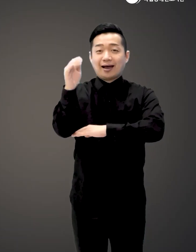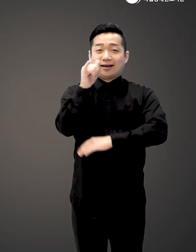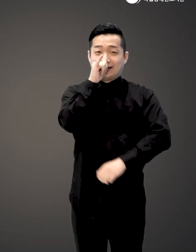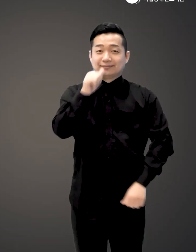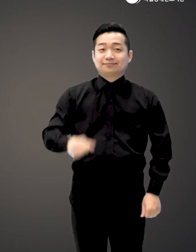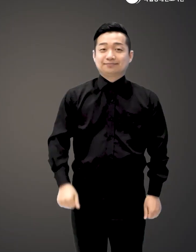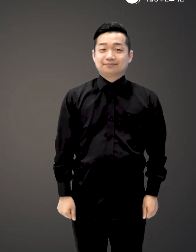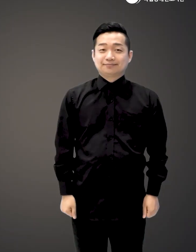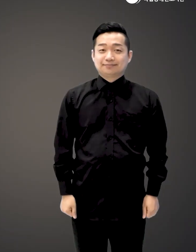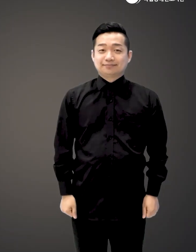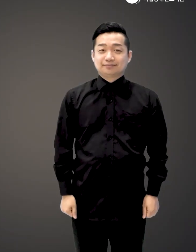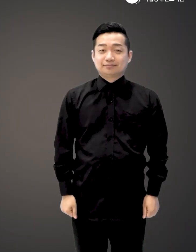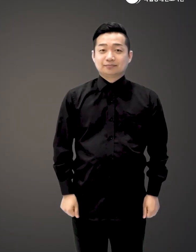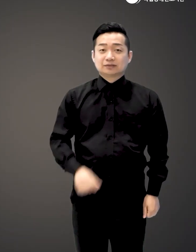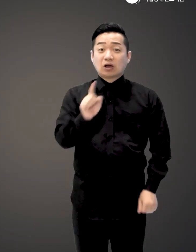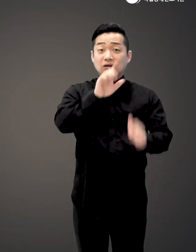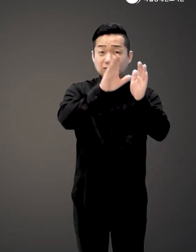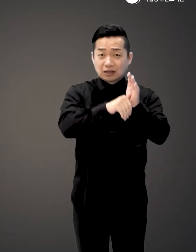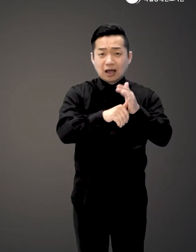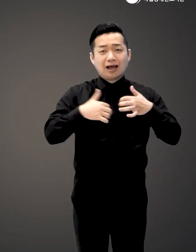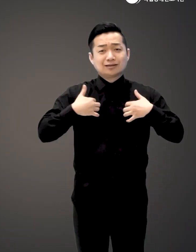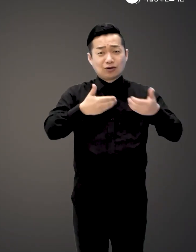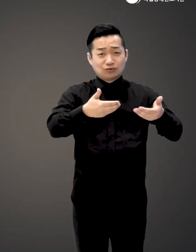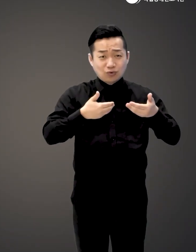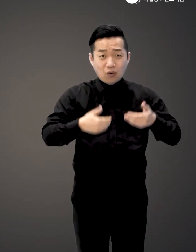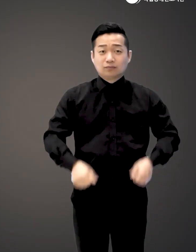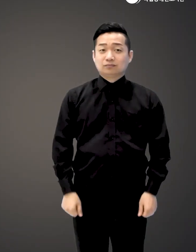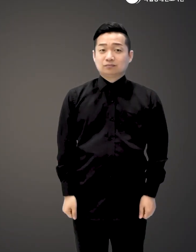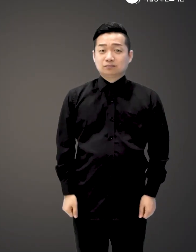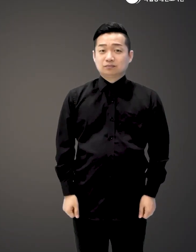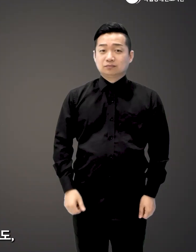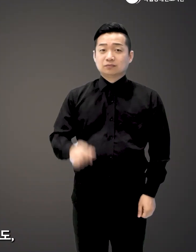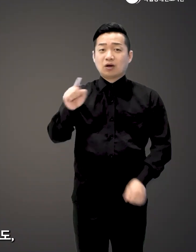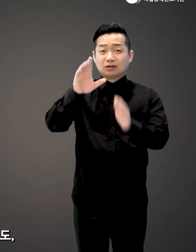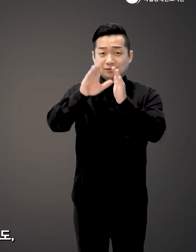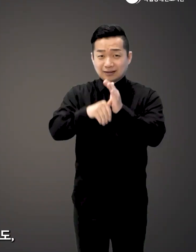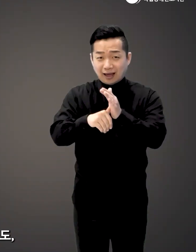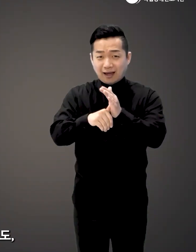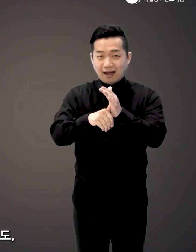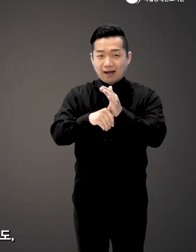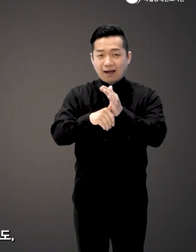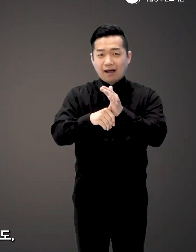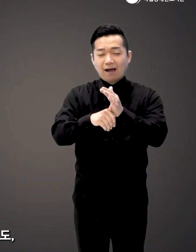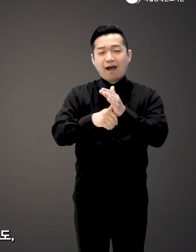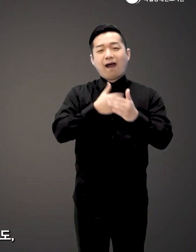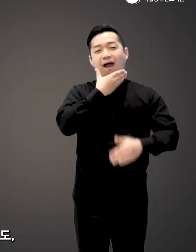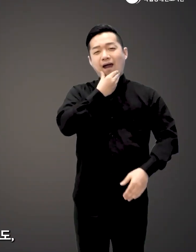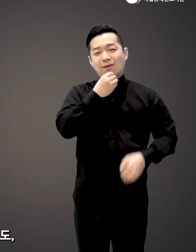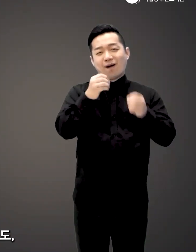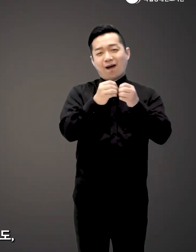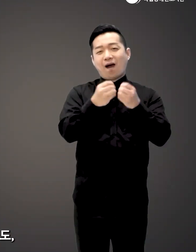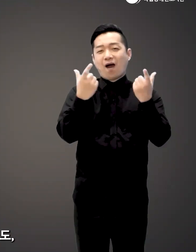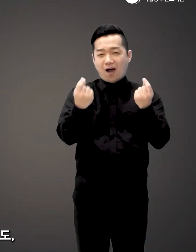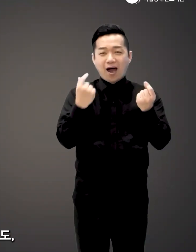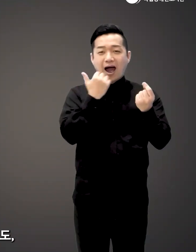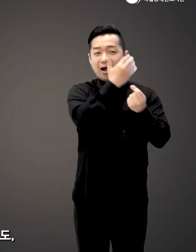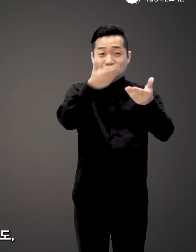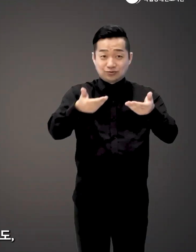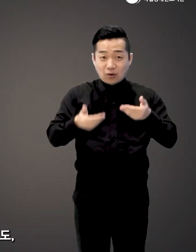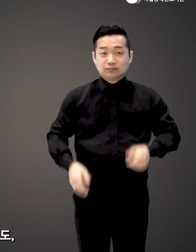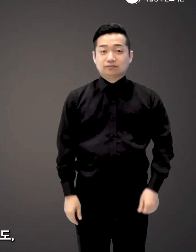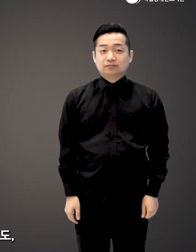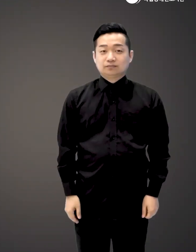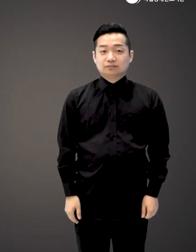이야기들이 담겨 있습니다 어떤 순간에는 즐거움을 주기도 또 어떤 순간에는 감미로운 시처럼 아름다움을